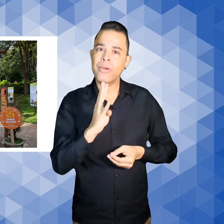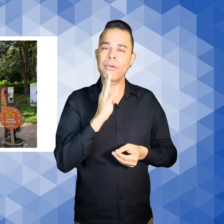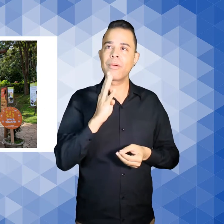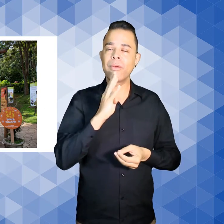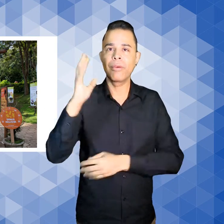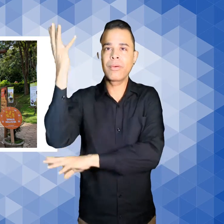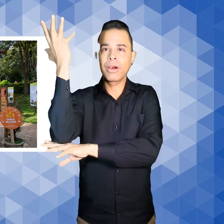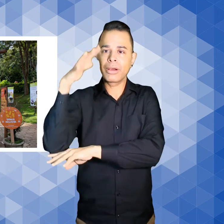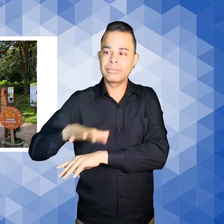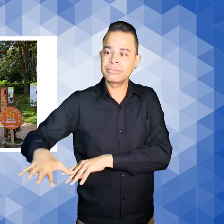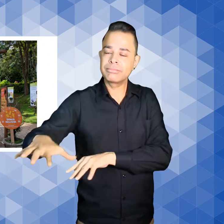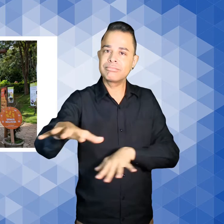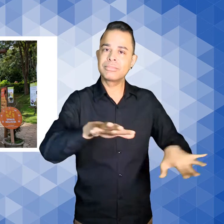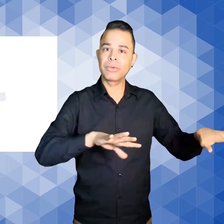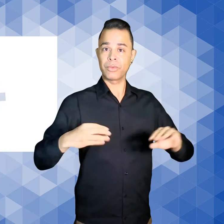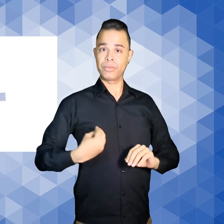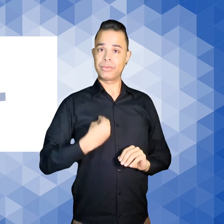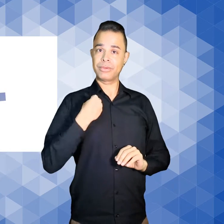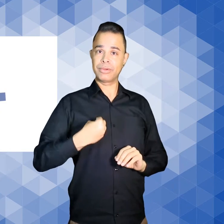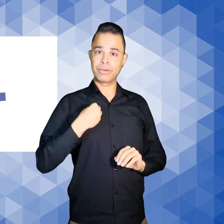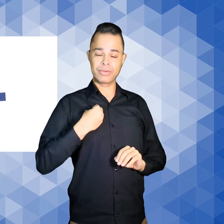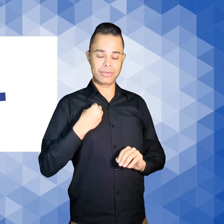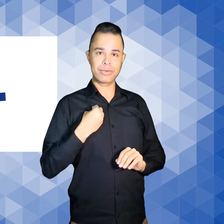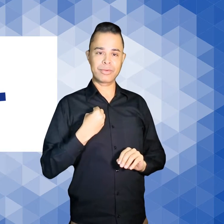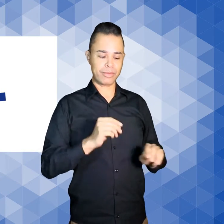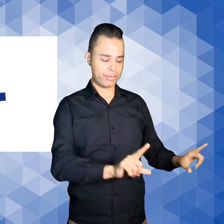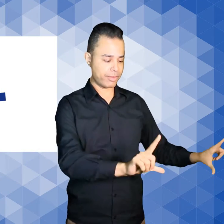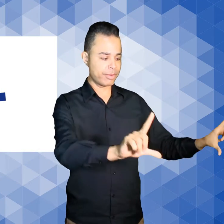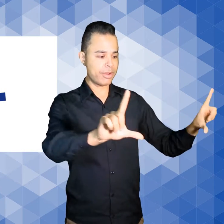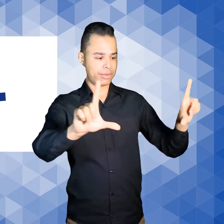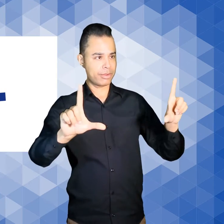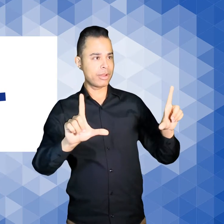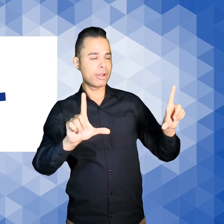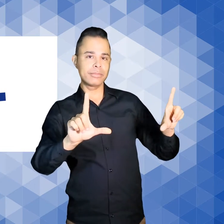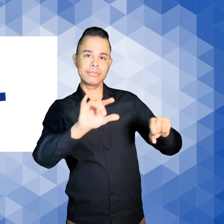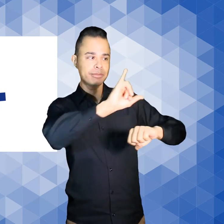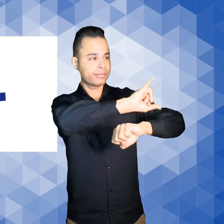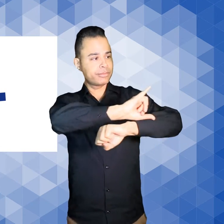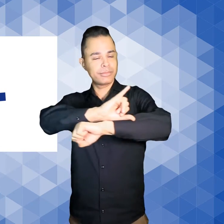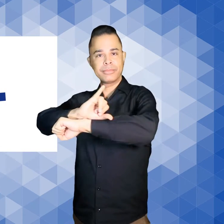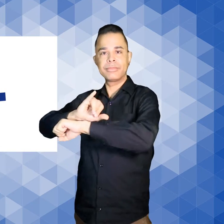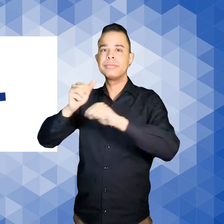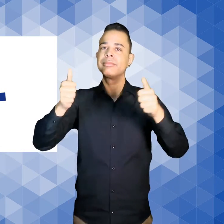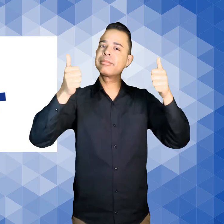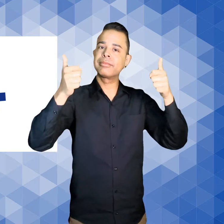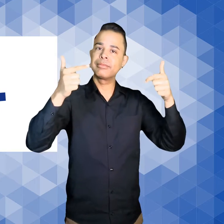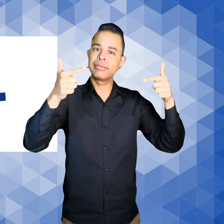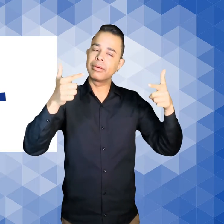habitam Placas em frente aos recintos dos animais indicavam apresentações didáticas para a